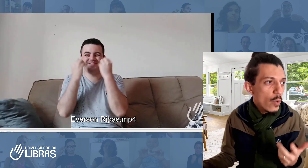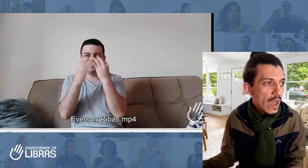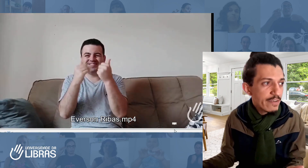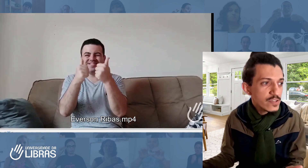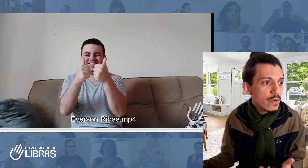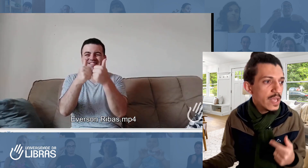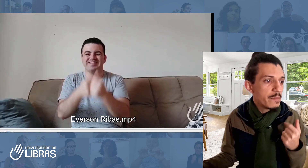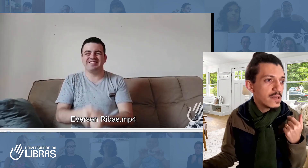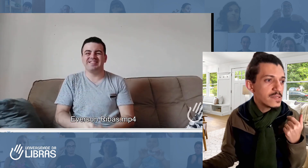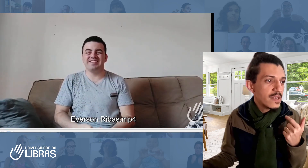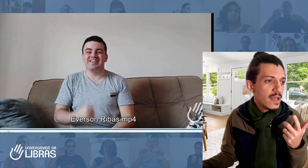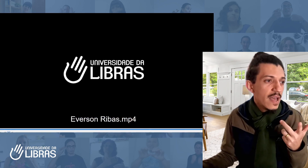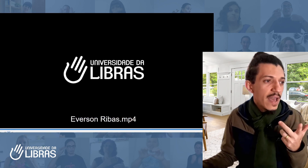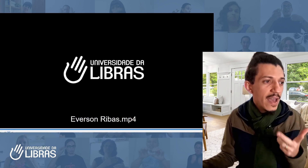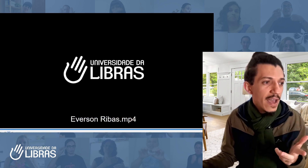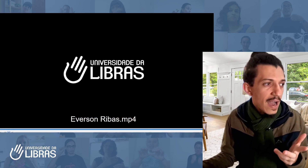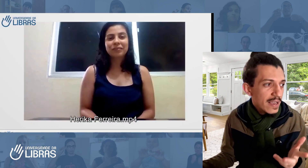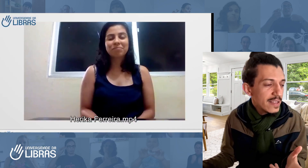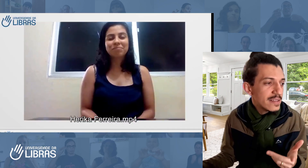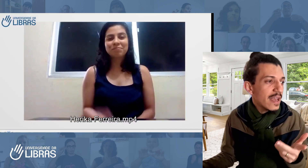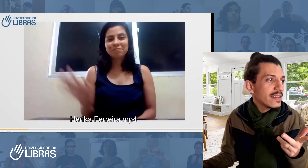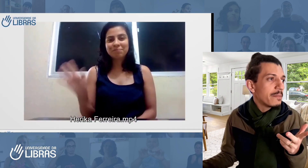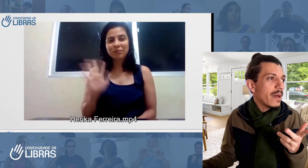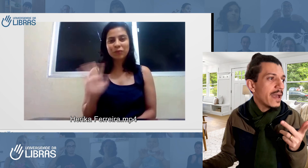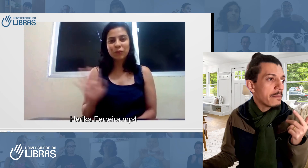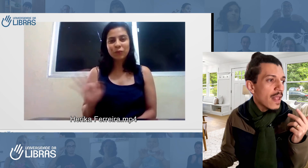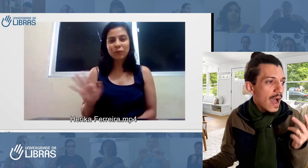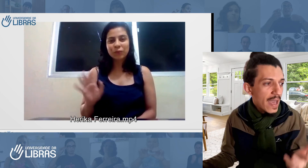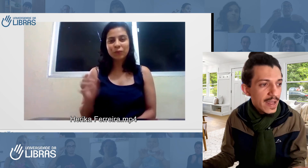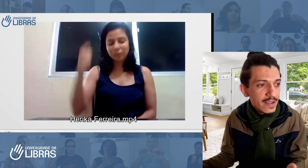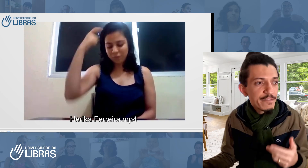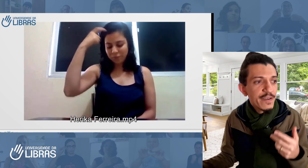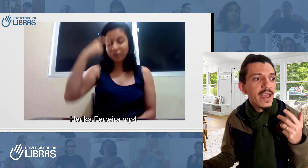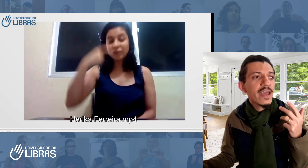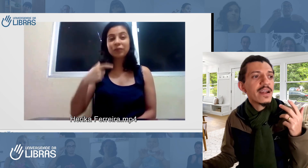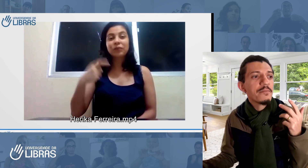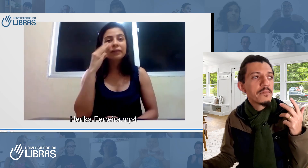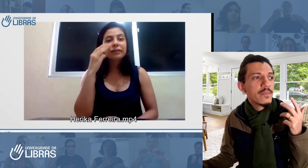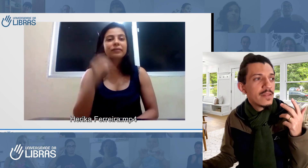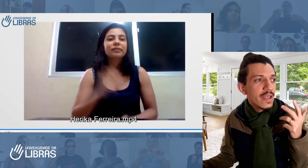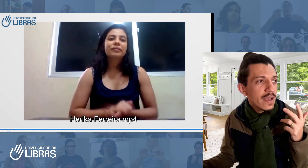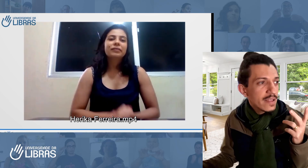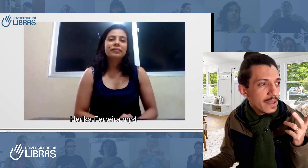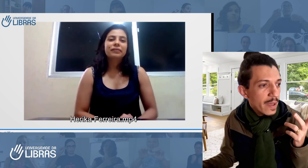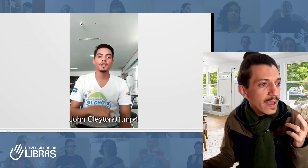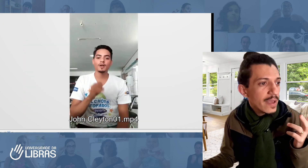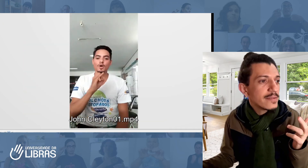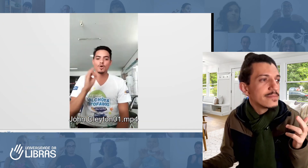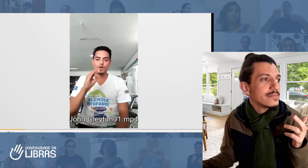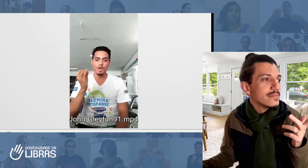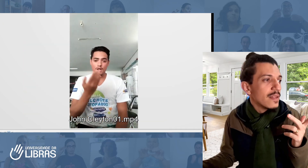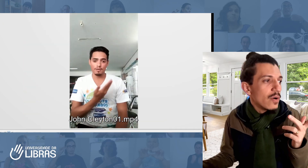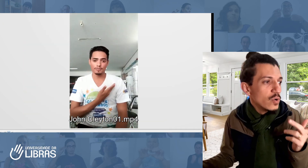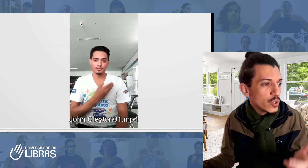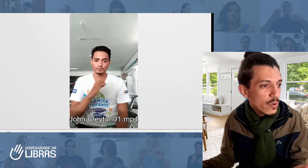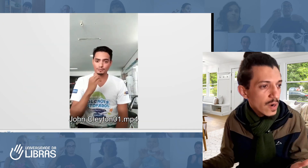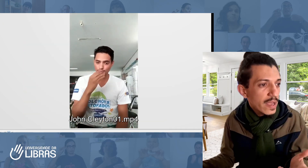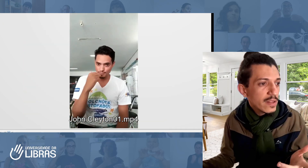Everson Ribas, aqui tem também a Érica Ferreira, tem aqui também o John Clayton.